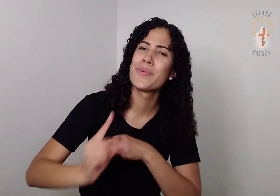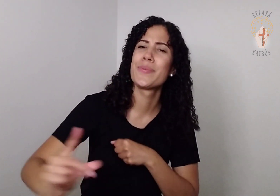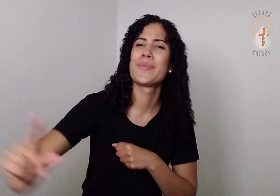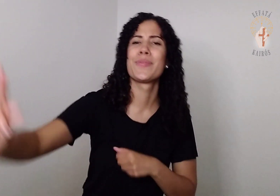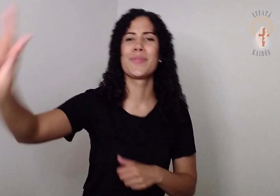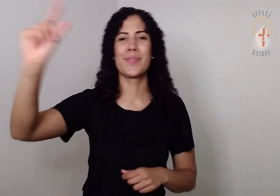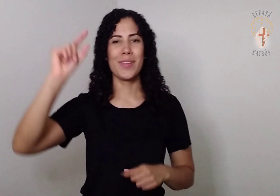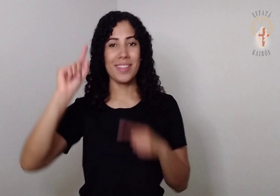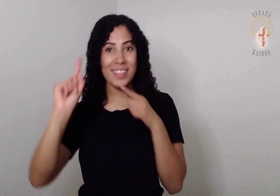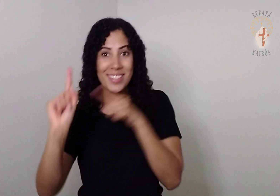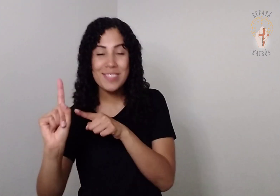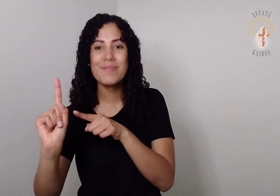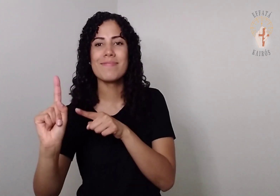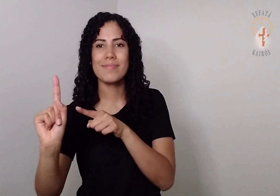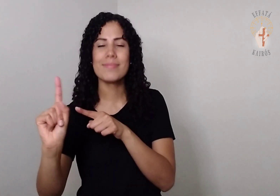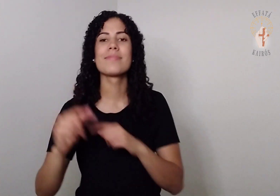sacerdócio que não muda.